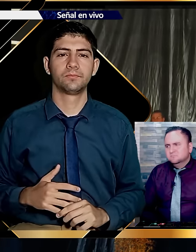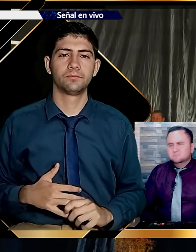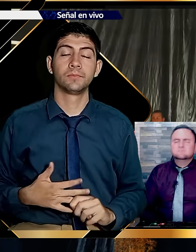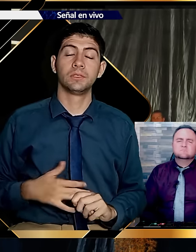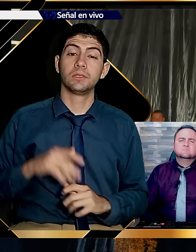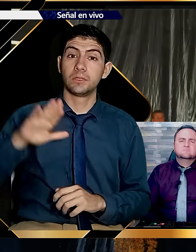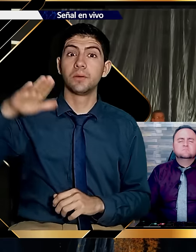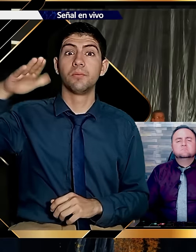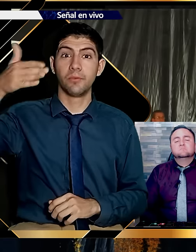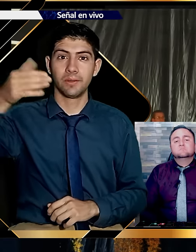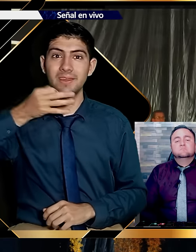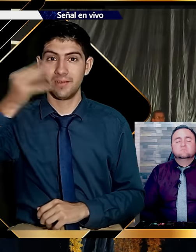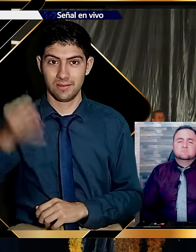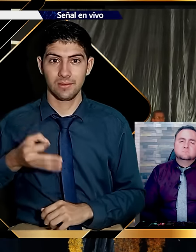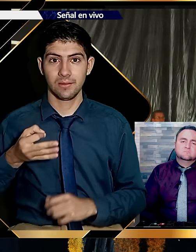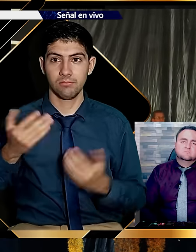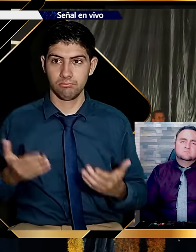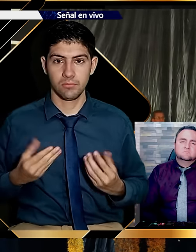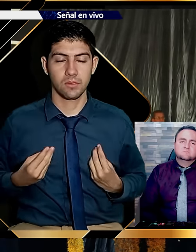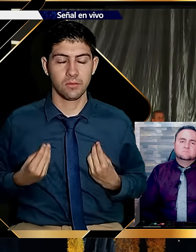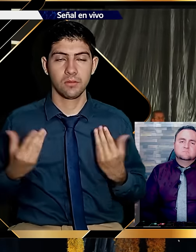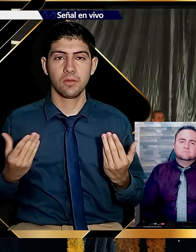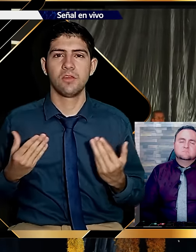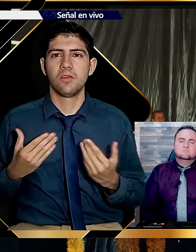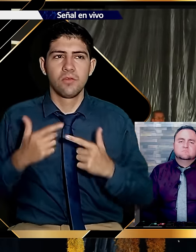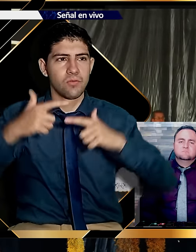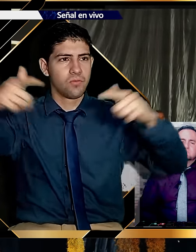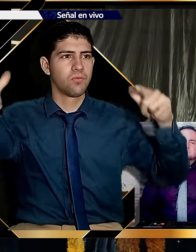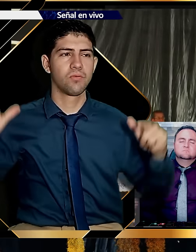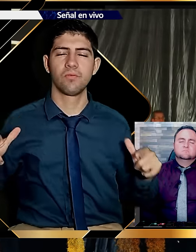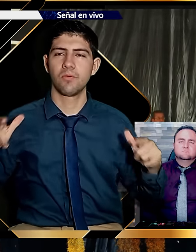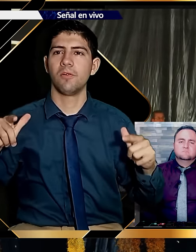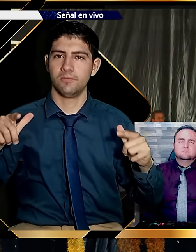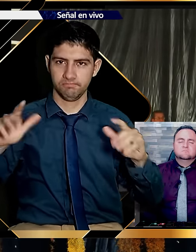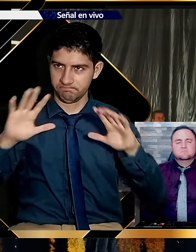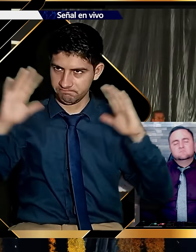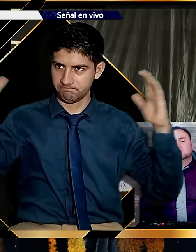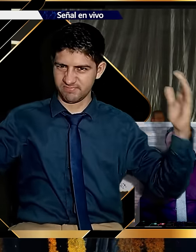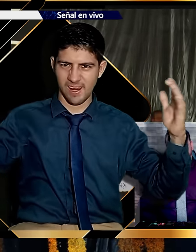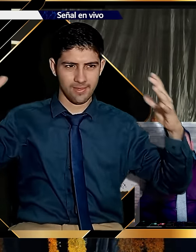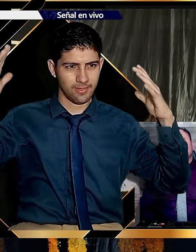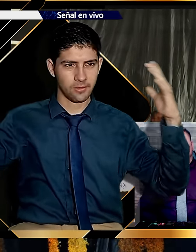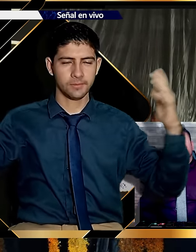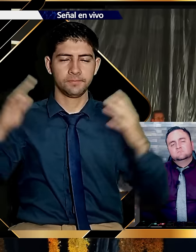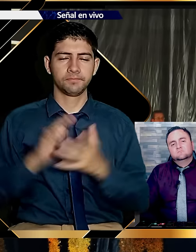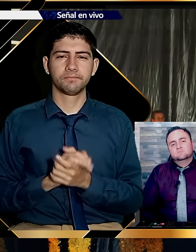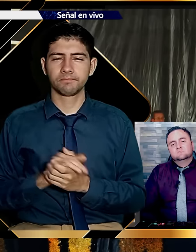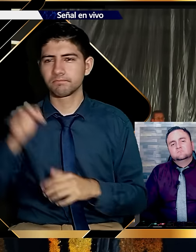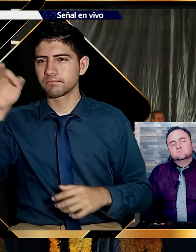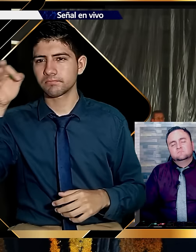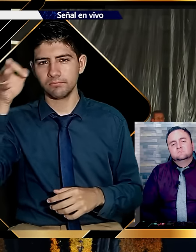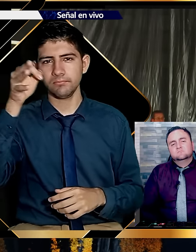Y Dios me lo regaló al poquito tiempo. Y jamás se me olvida mi primer sermón en un coliseo. Coliseo cubierto ahí del